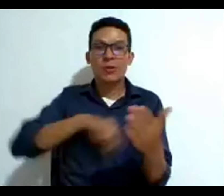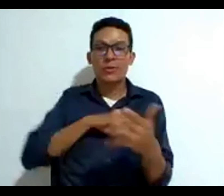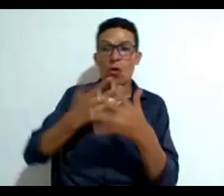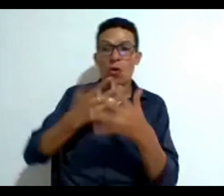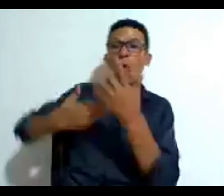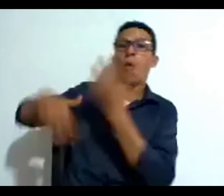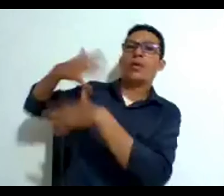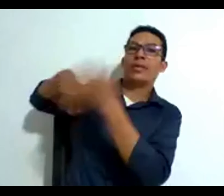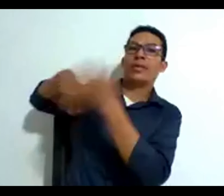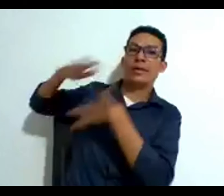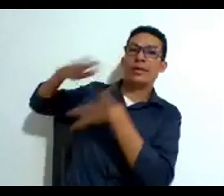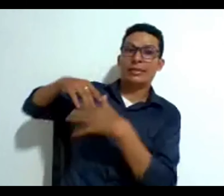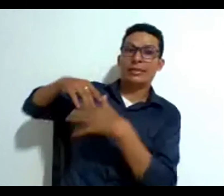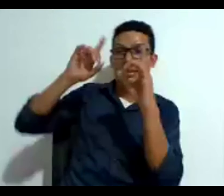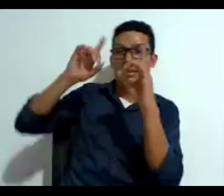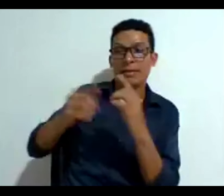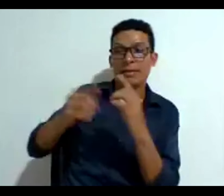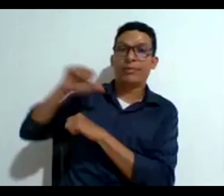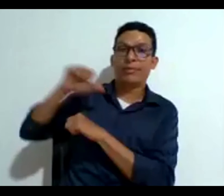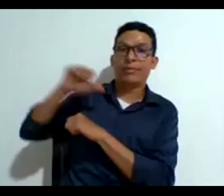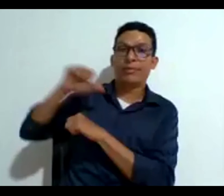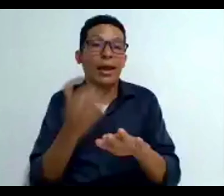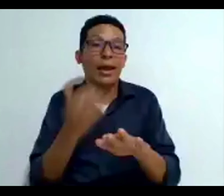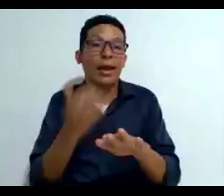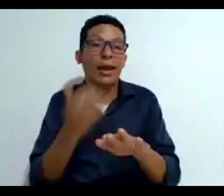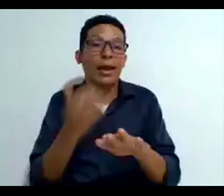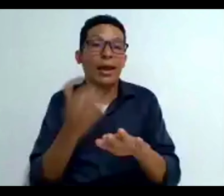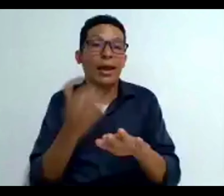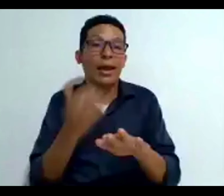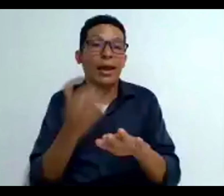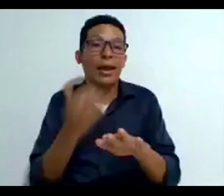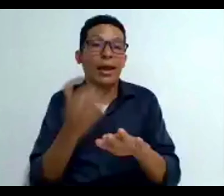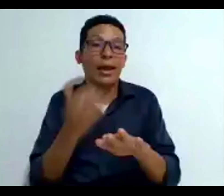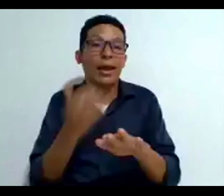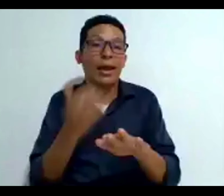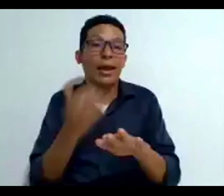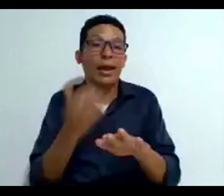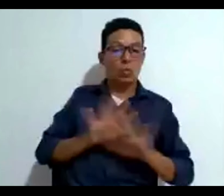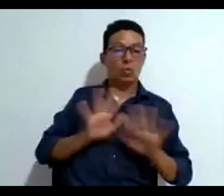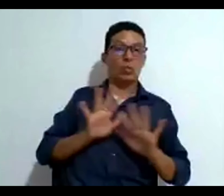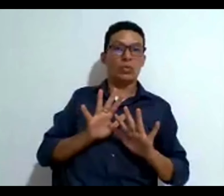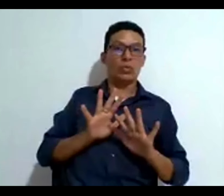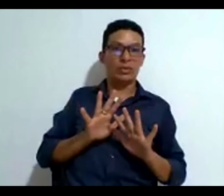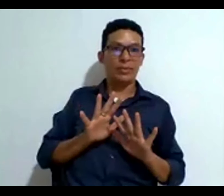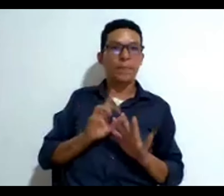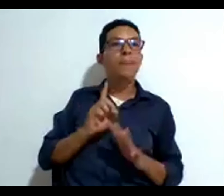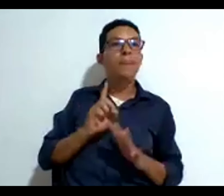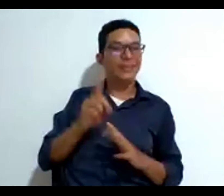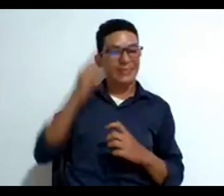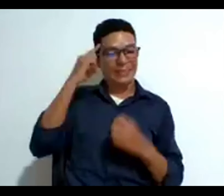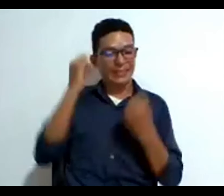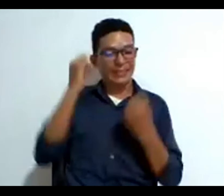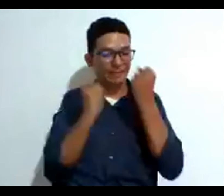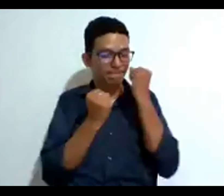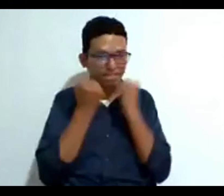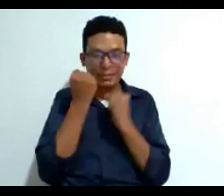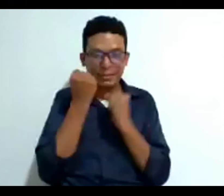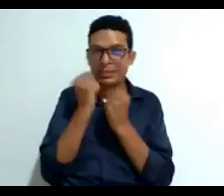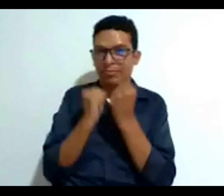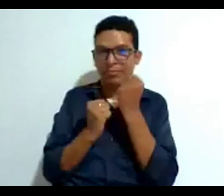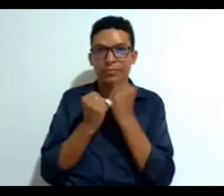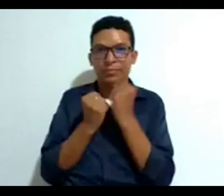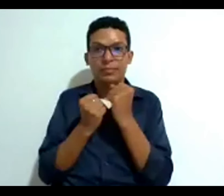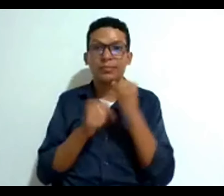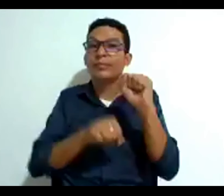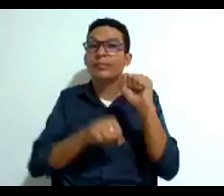irreversibles como puede ser la decisión de un contexto de muerte entonces esto genera mucha angustia mucha ansiedad y posiblemente